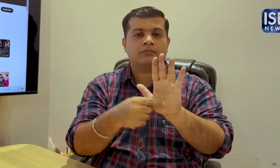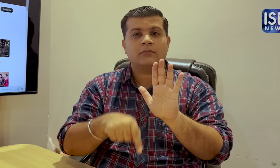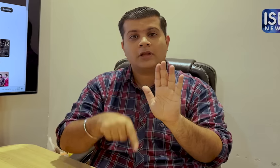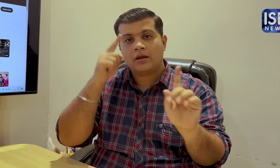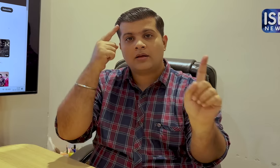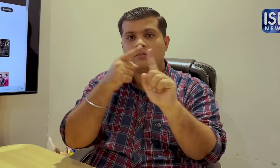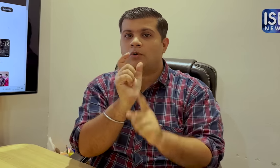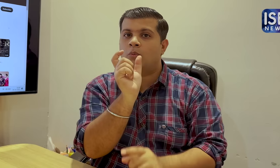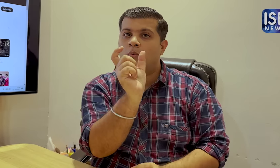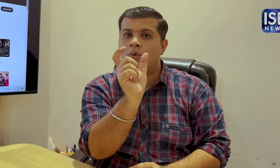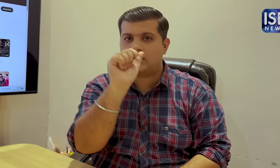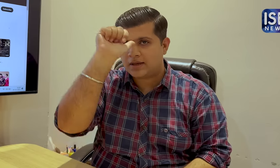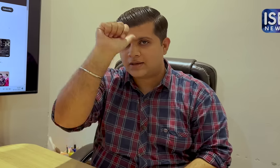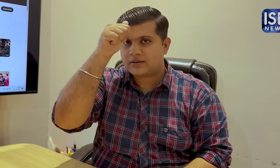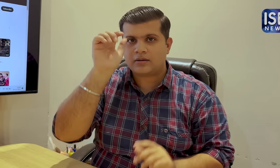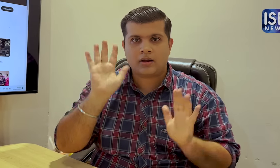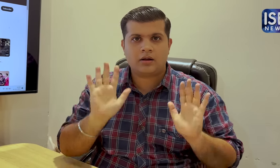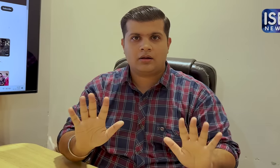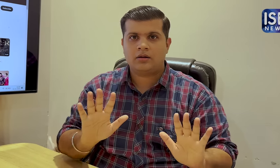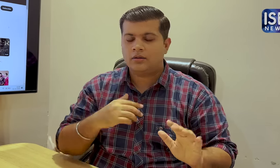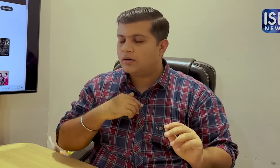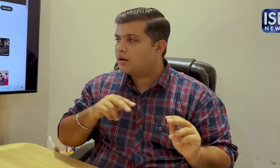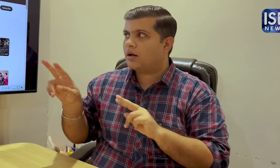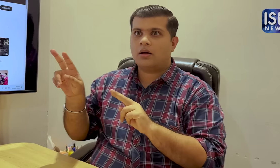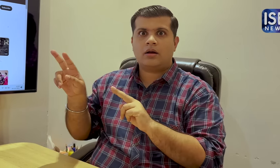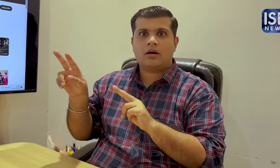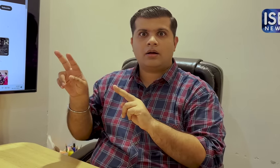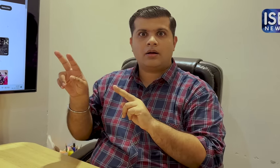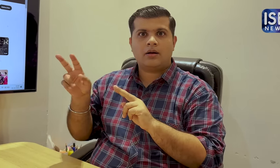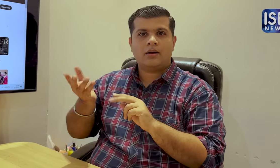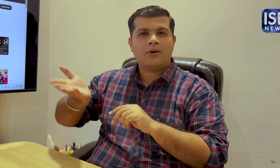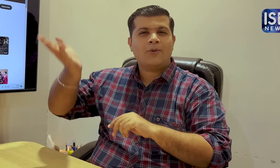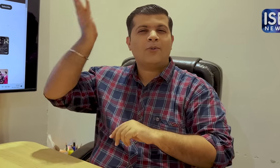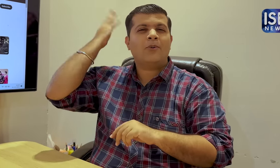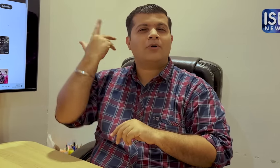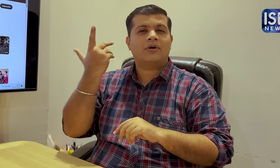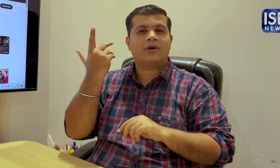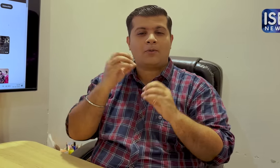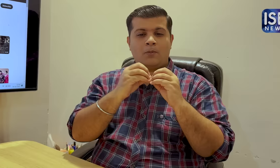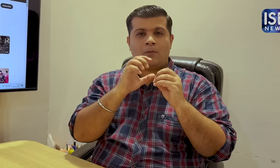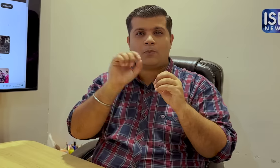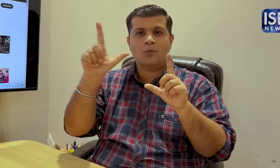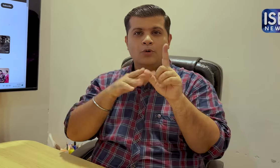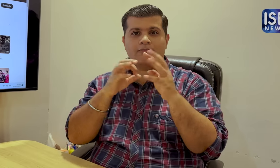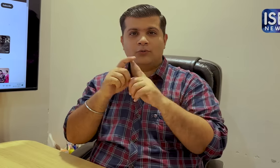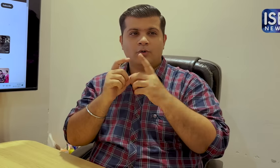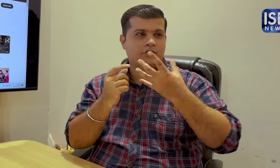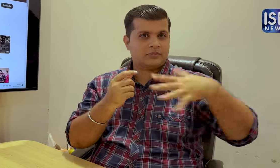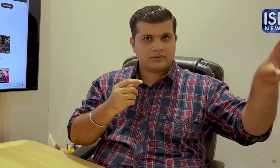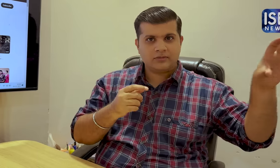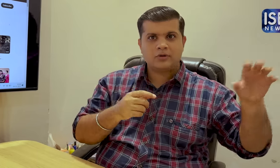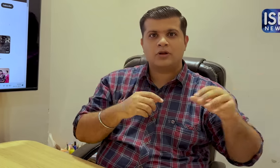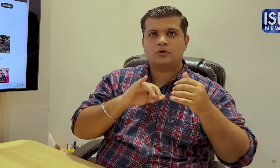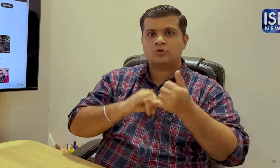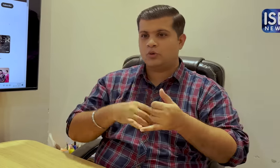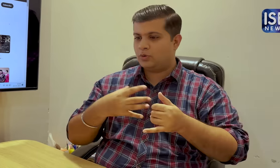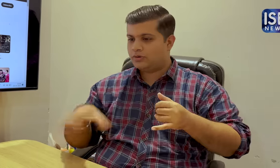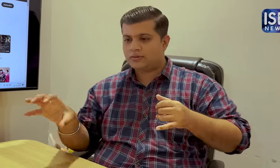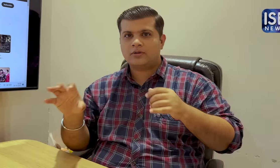ये एक भारतिया फिल्म है अद्भुत पहले बॉलिवोड अलग होता था साउथ ये टॉलिवोड